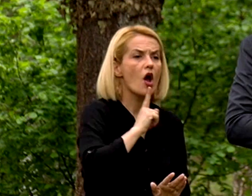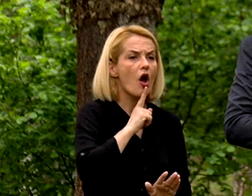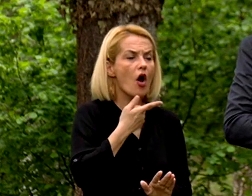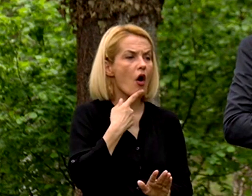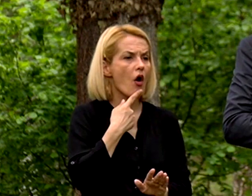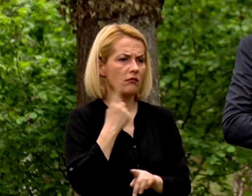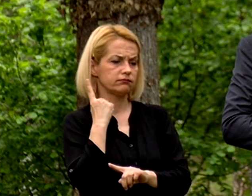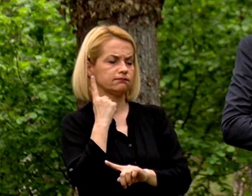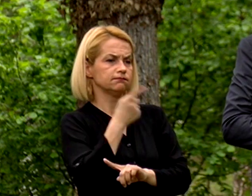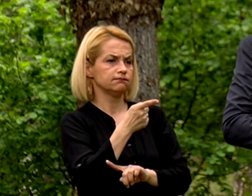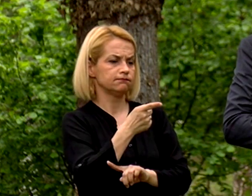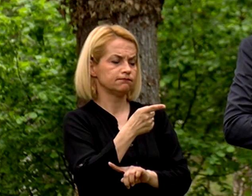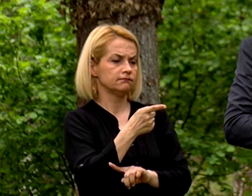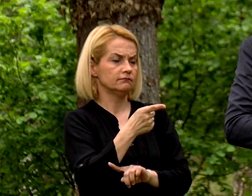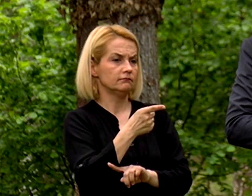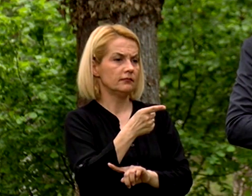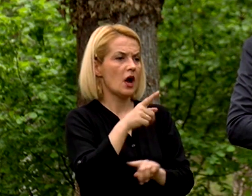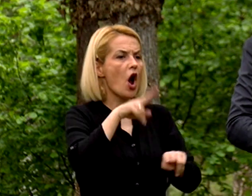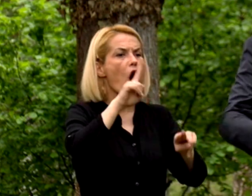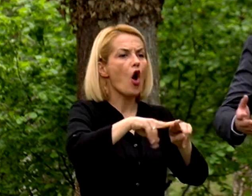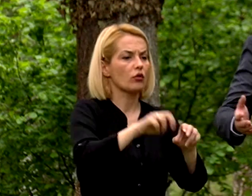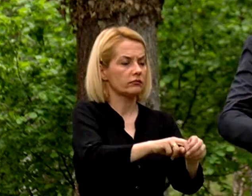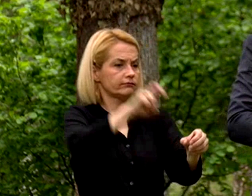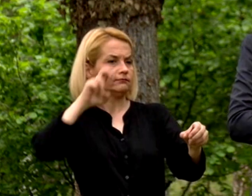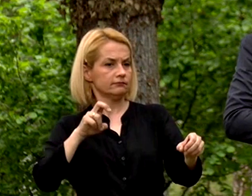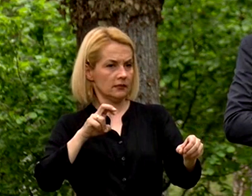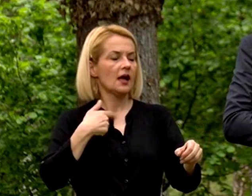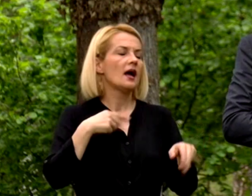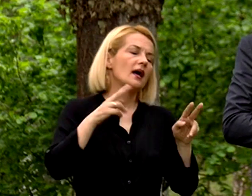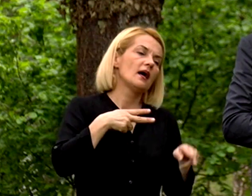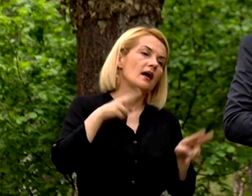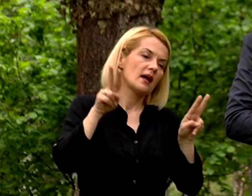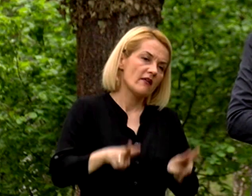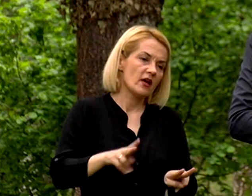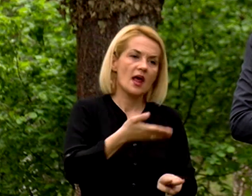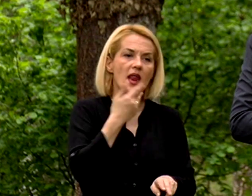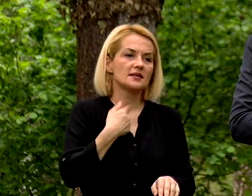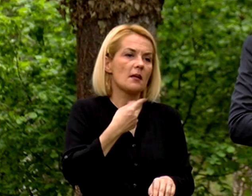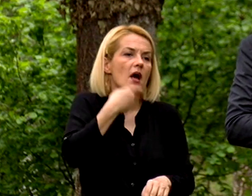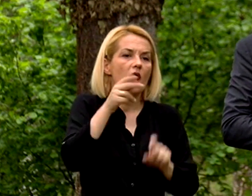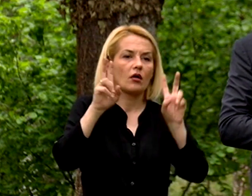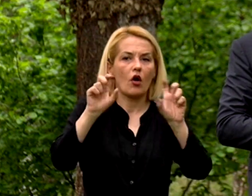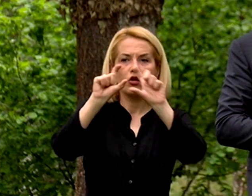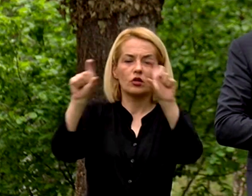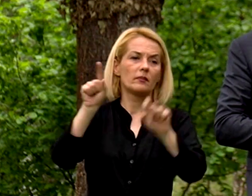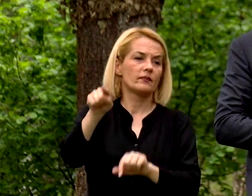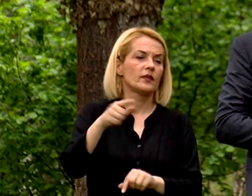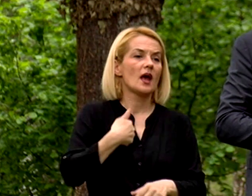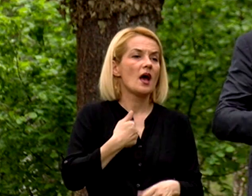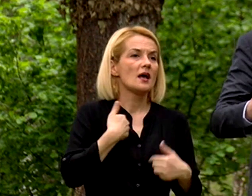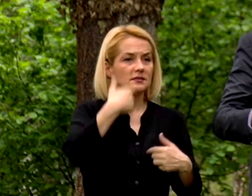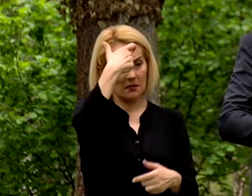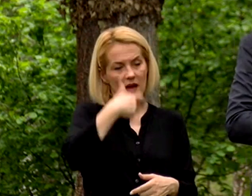дивертира од таа одлука, тогаш, наистина, јас не би сакал да го коментирам за мене. Тоа, наистина,